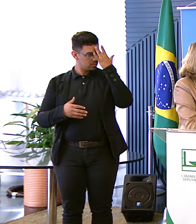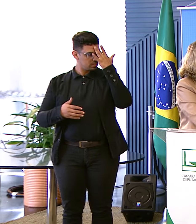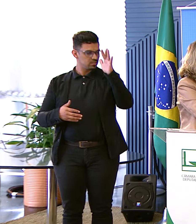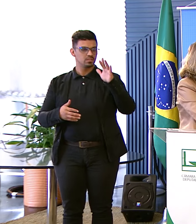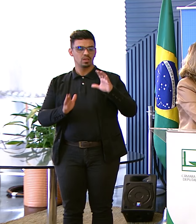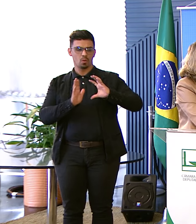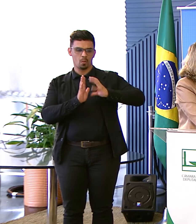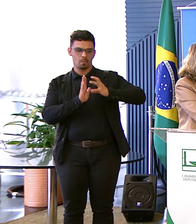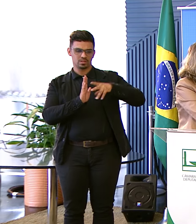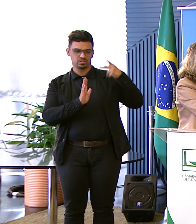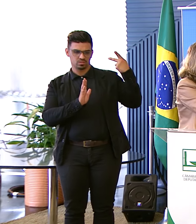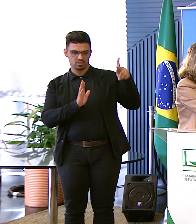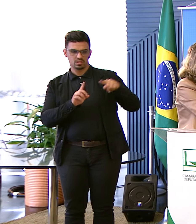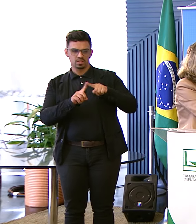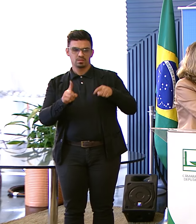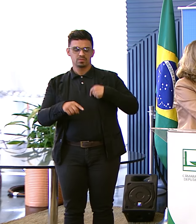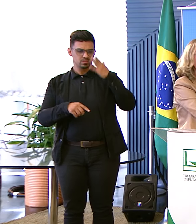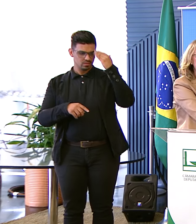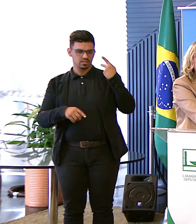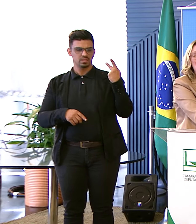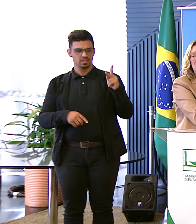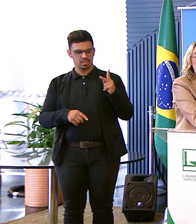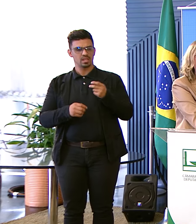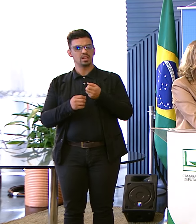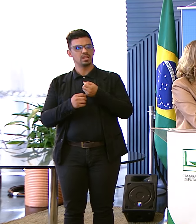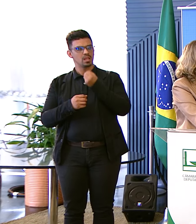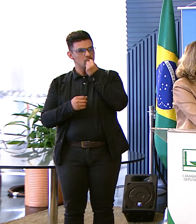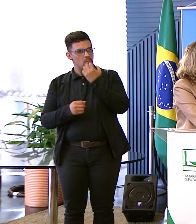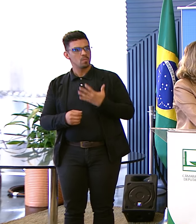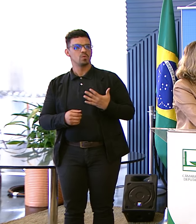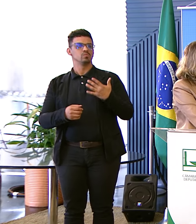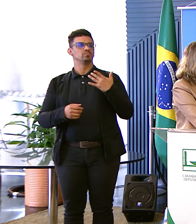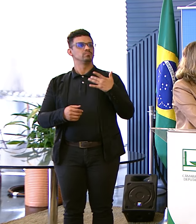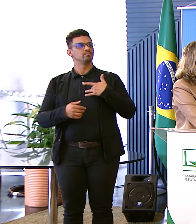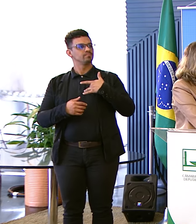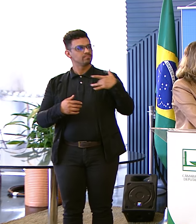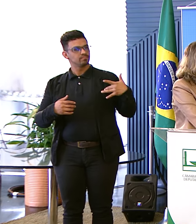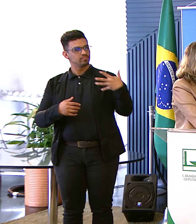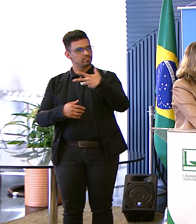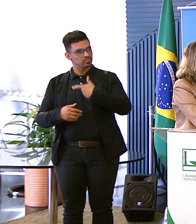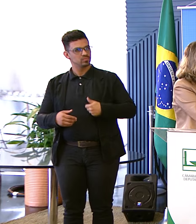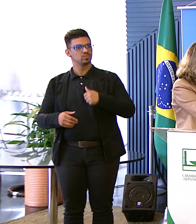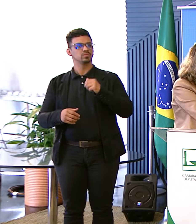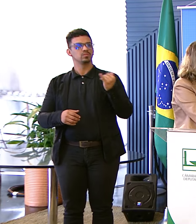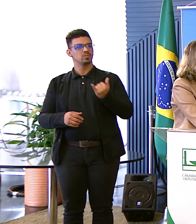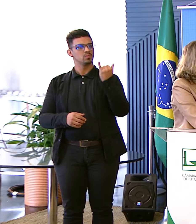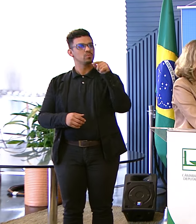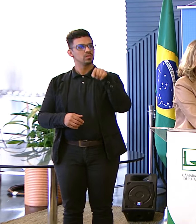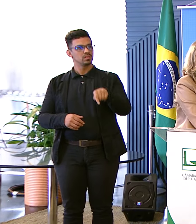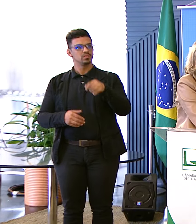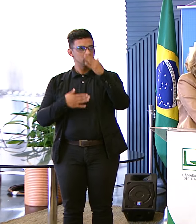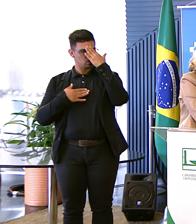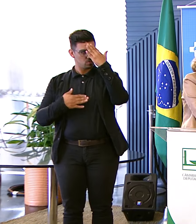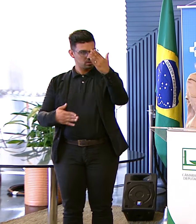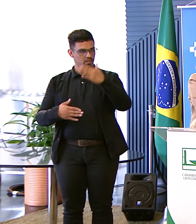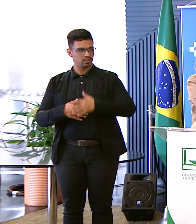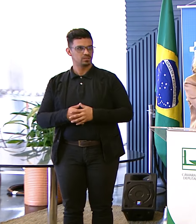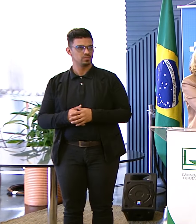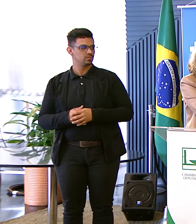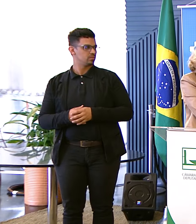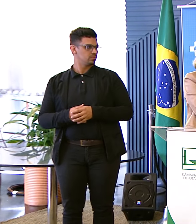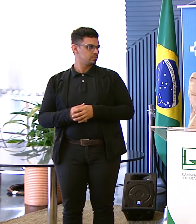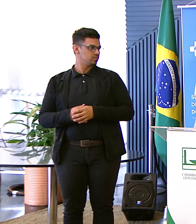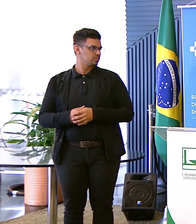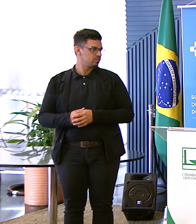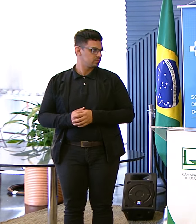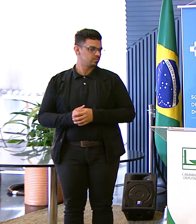Do Pedro Mas eu sei que ele é Grande, gigante E isso é que importa O trabalho do parlamento E o trabalho humano também Muito obrigado Pedro Ayara Você